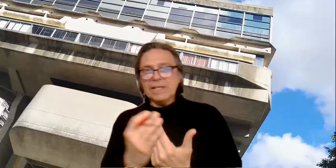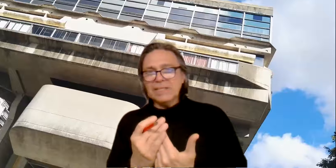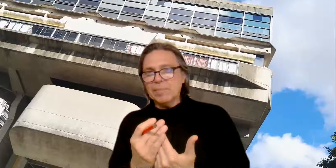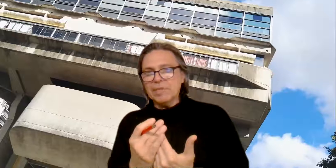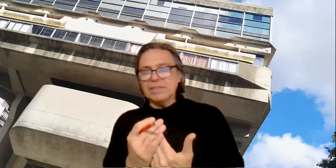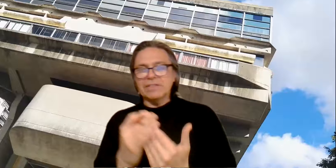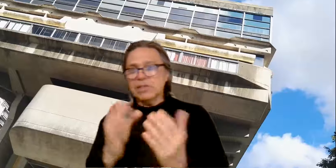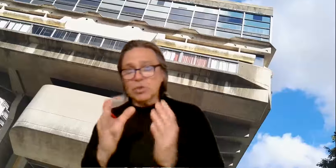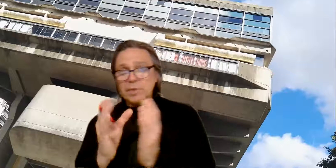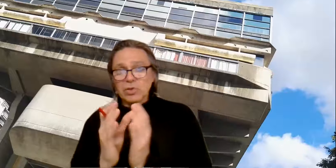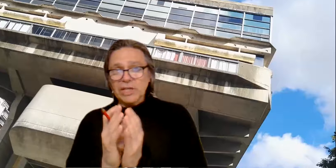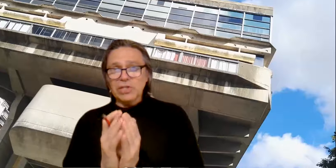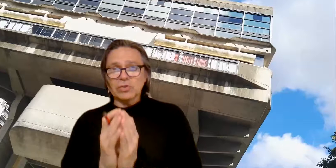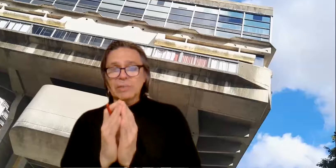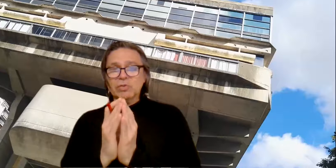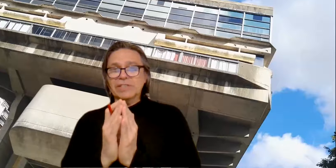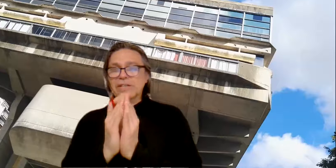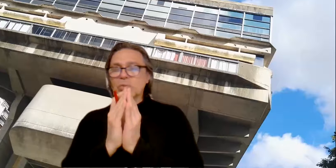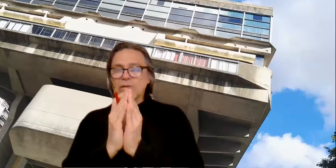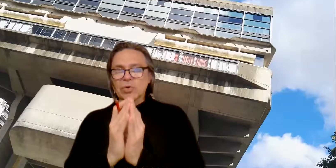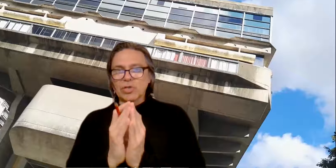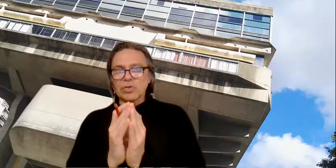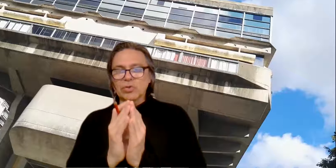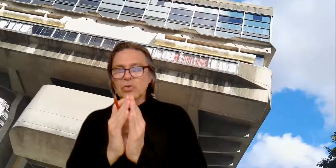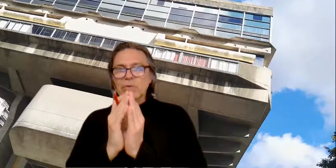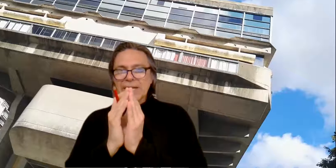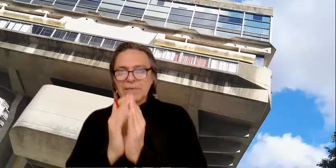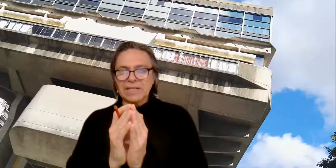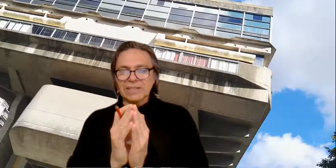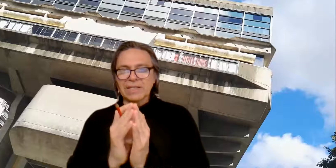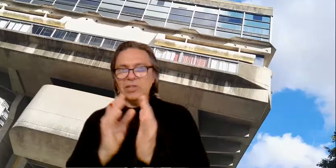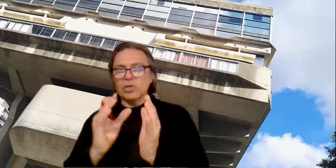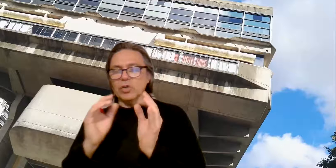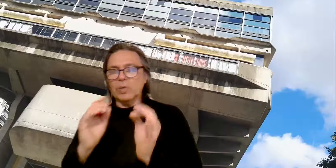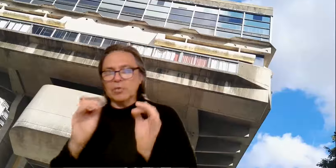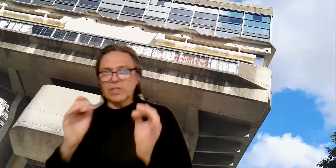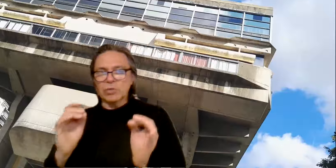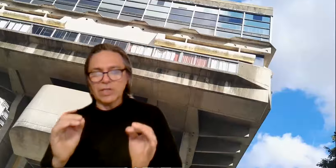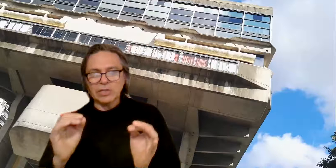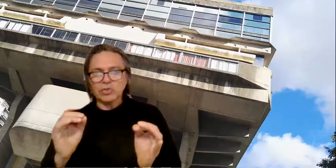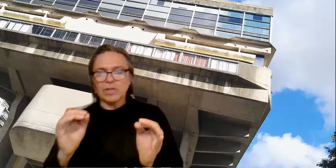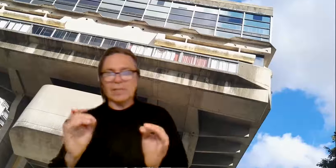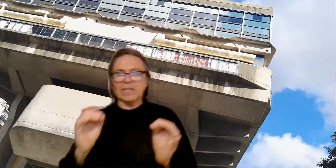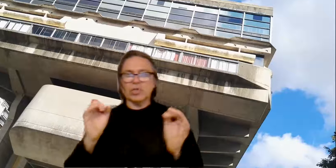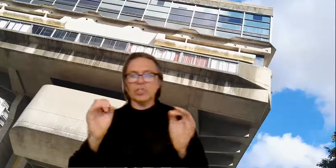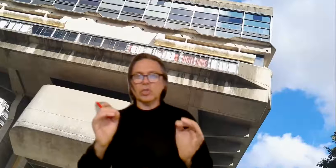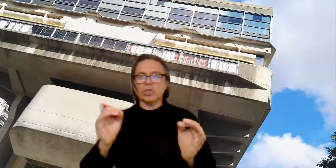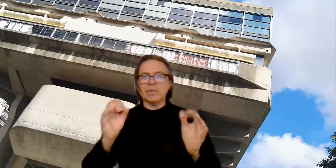Prácticamente en ciento y pico de años vamos a tener un recorrido y una caminata en donde nos vamos a cruzar, no solamente con historia,